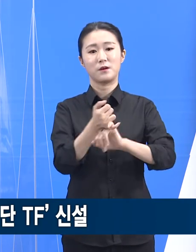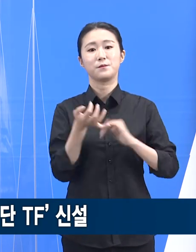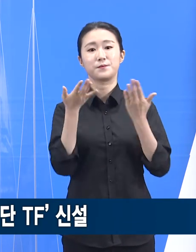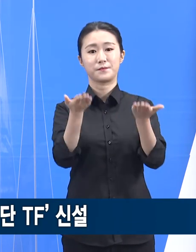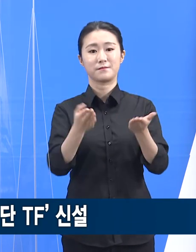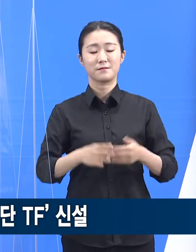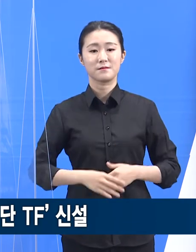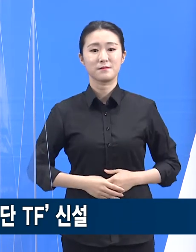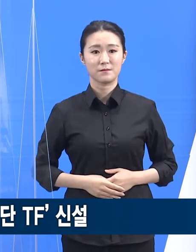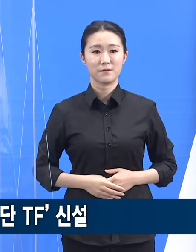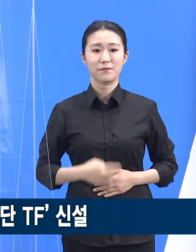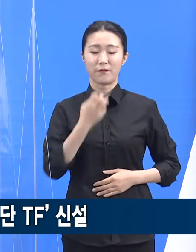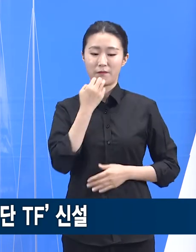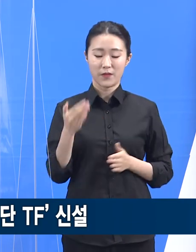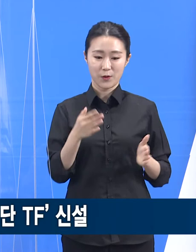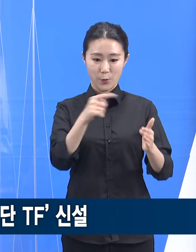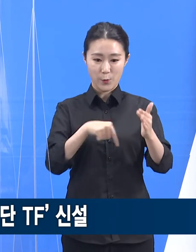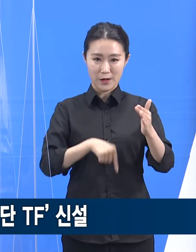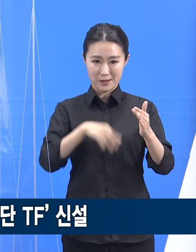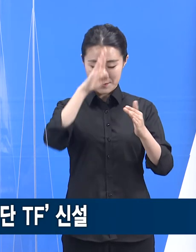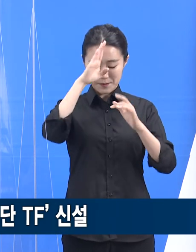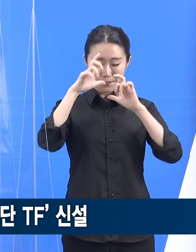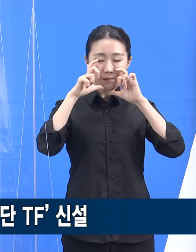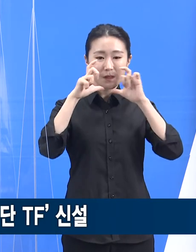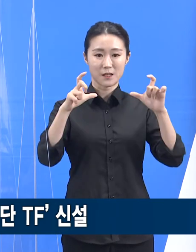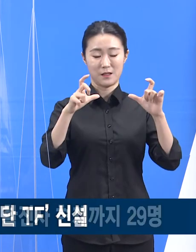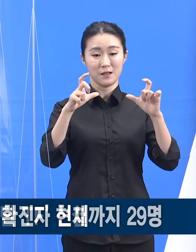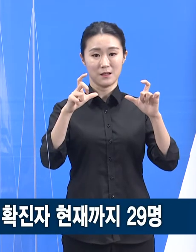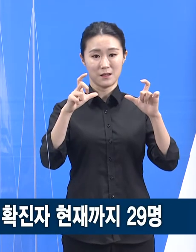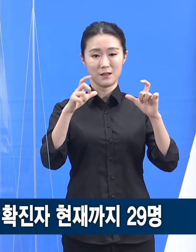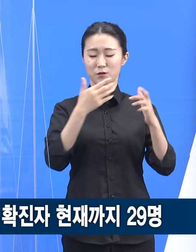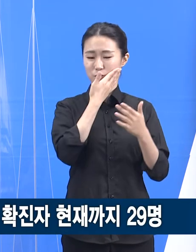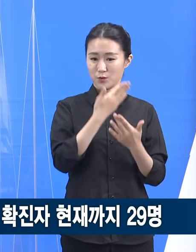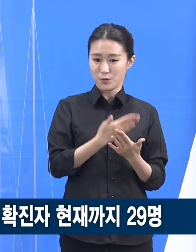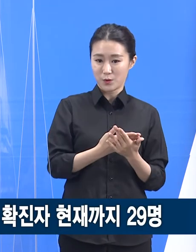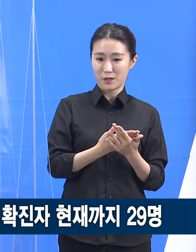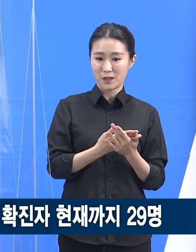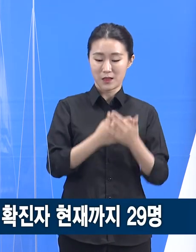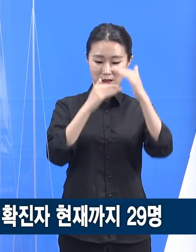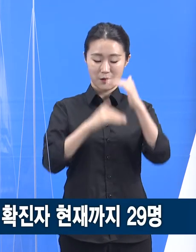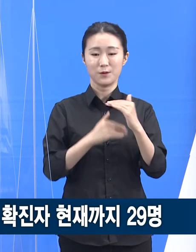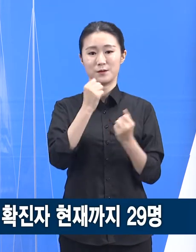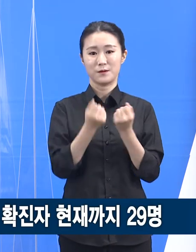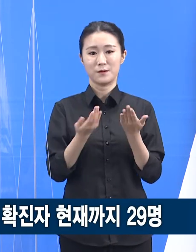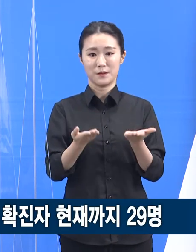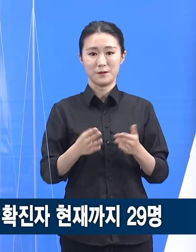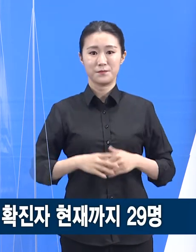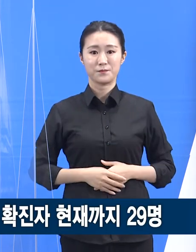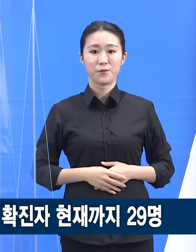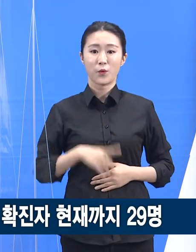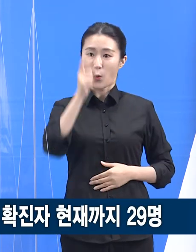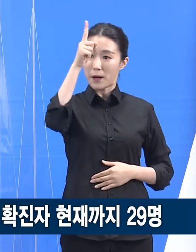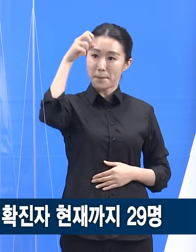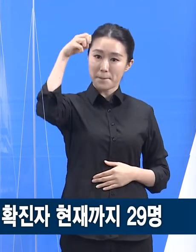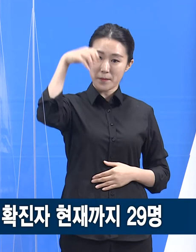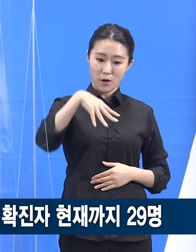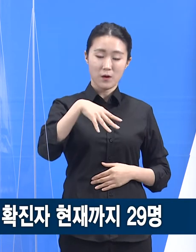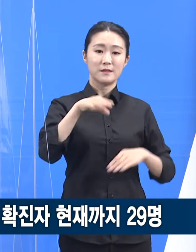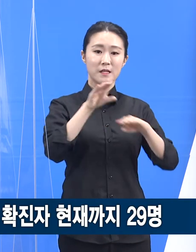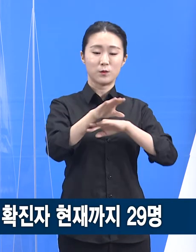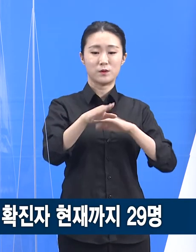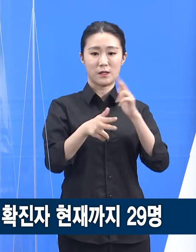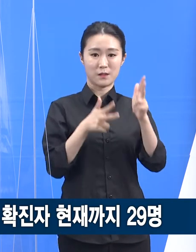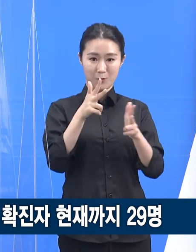최근 도내 주요 확진 사례에 대해서 설명드리겠습니다. 먼저 광명시 자동차 공장 관련 집단관념